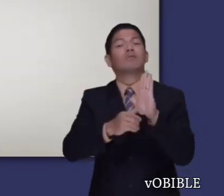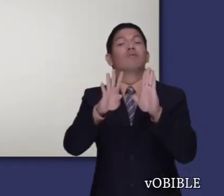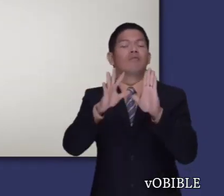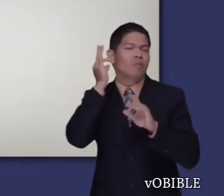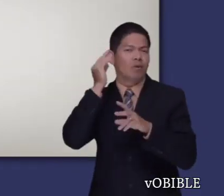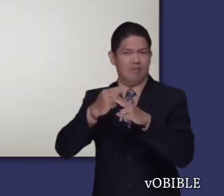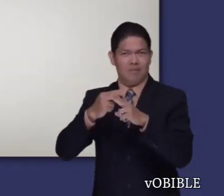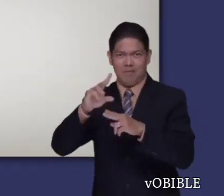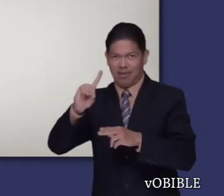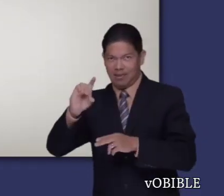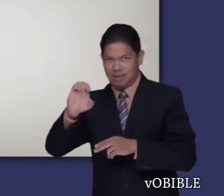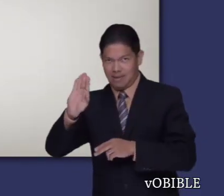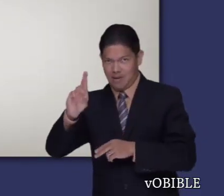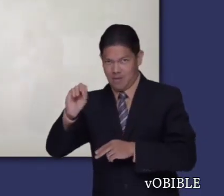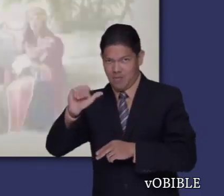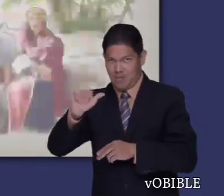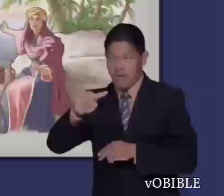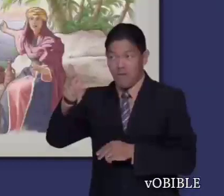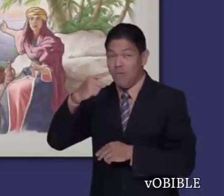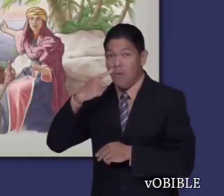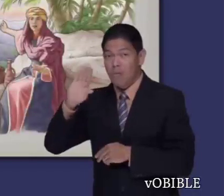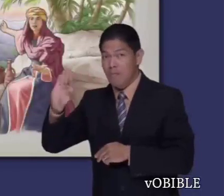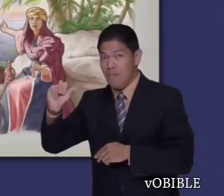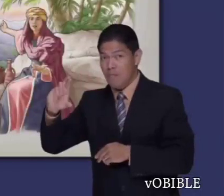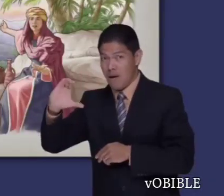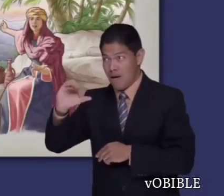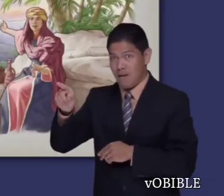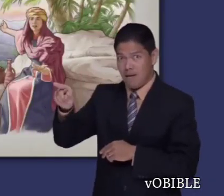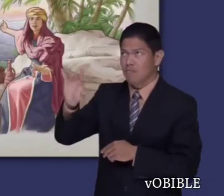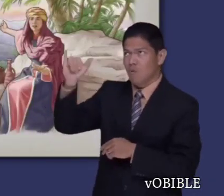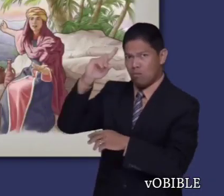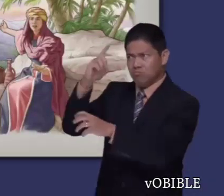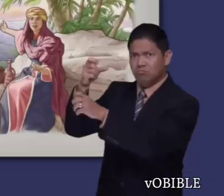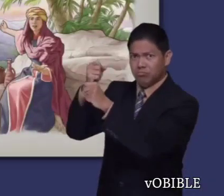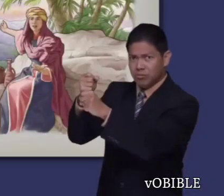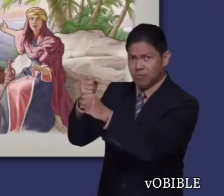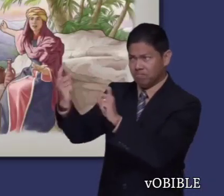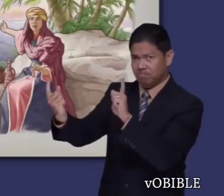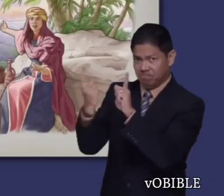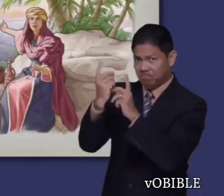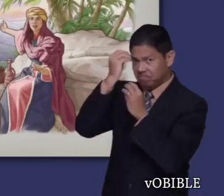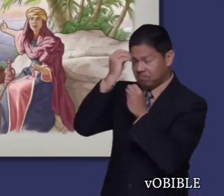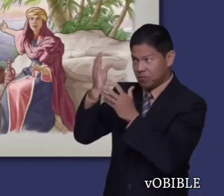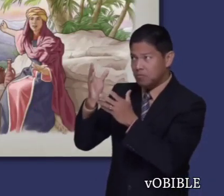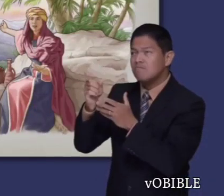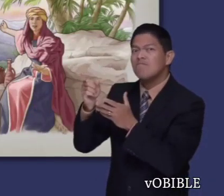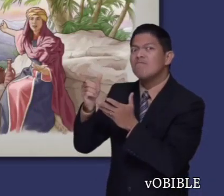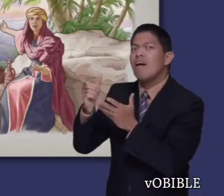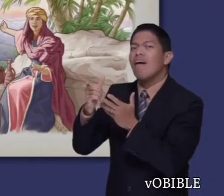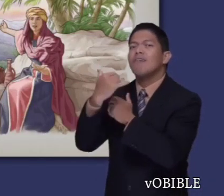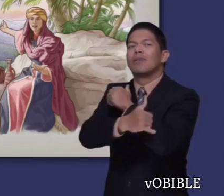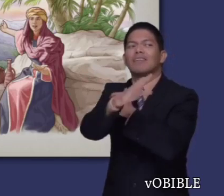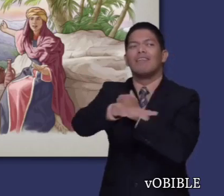En el capítulo 4, la profetisa Débora manda llamar a Barak, que era un hombre de fe. Ella le dice que